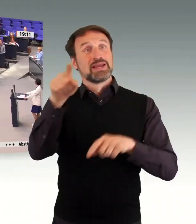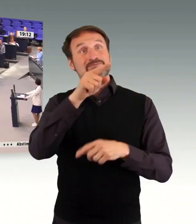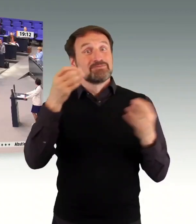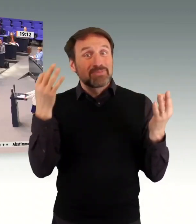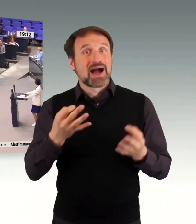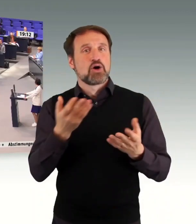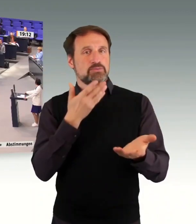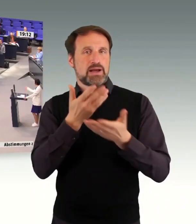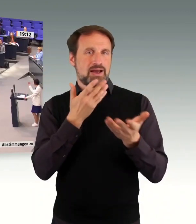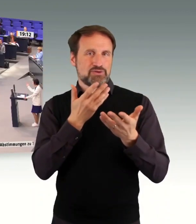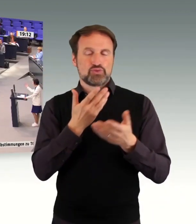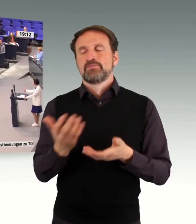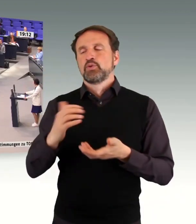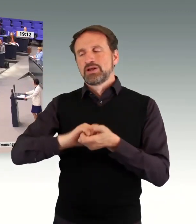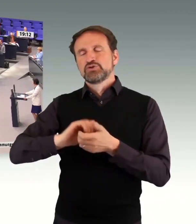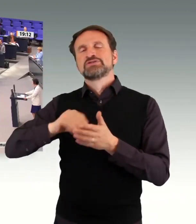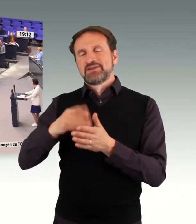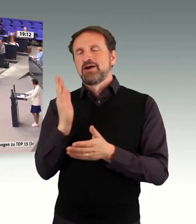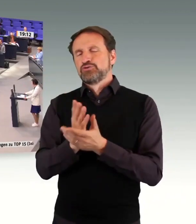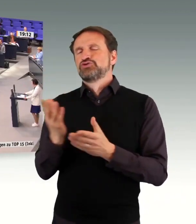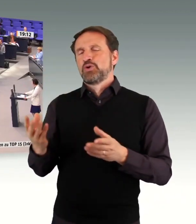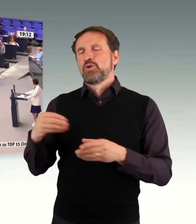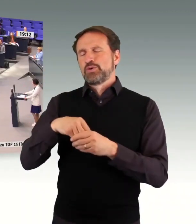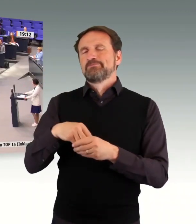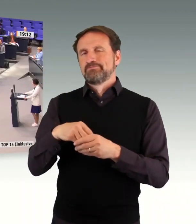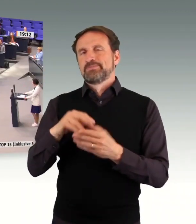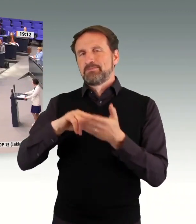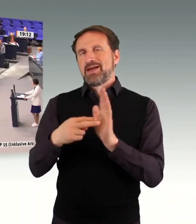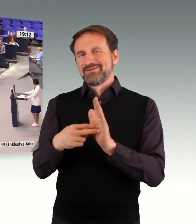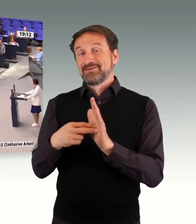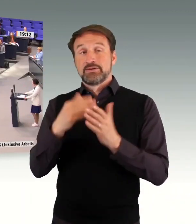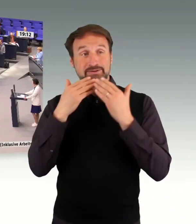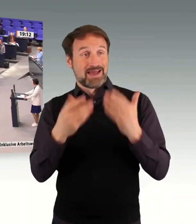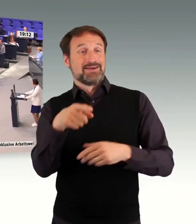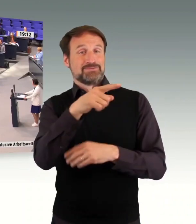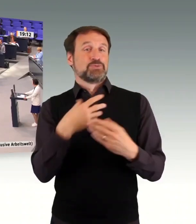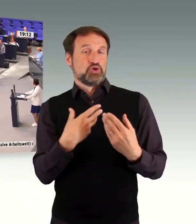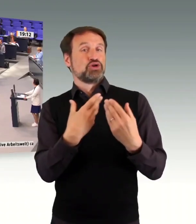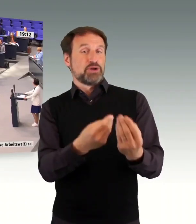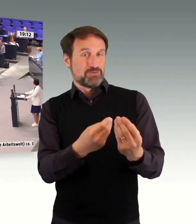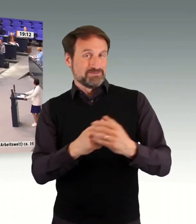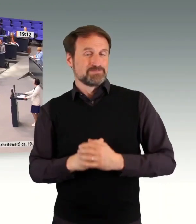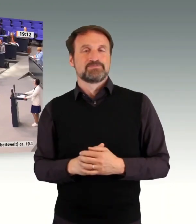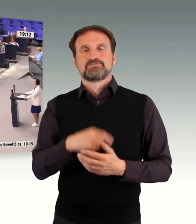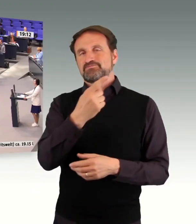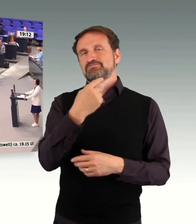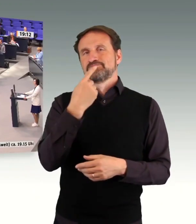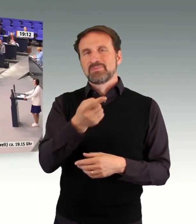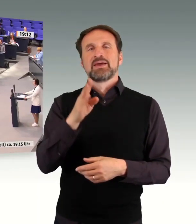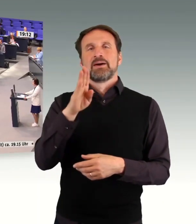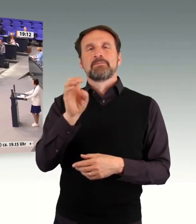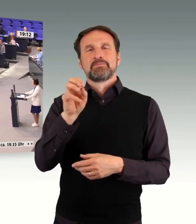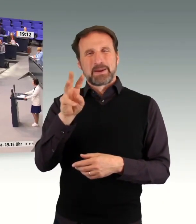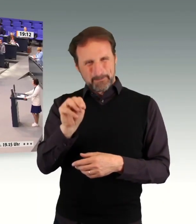Koalitionsvertrag vorgesehen. Vielen Dank dafür, dass Sie diese Punkte auch übernommen haben. Sie haben das BEM genannt. Das habe ich auch